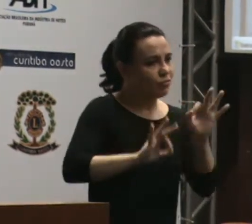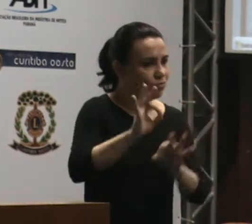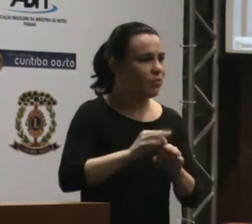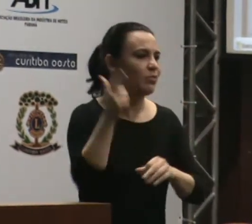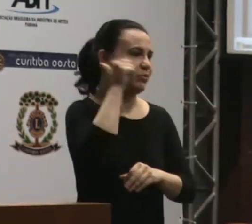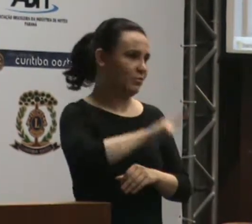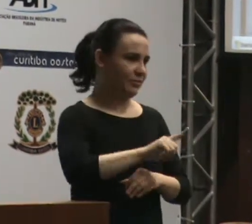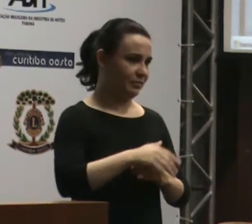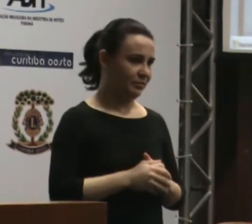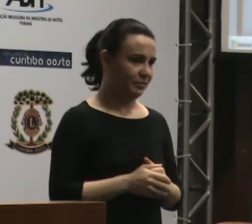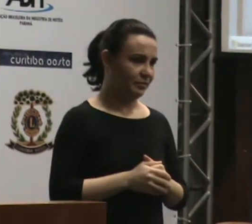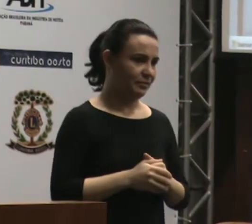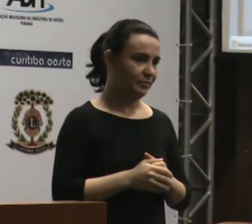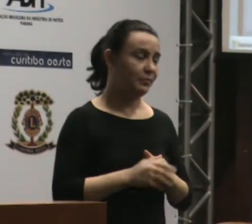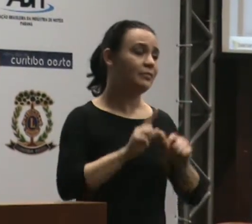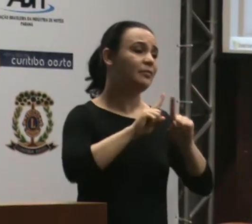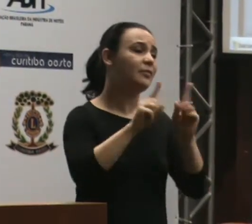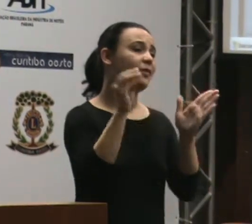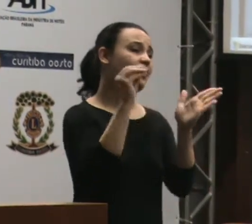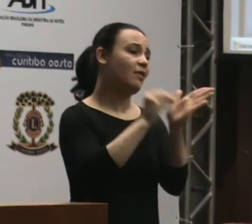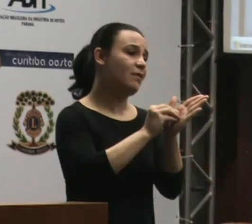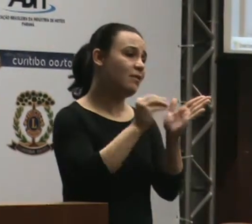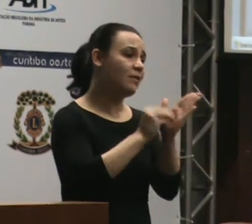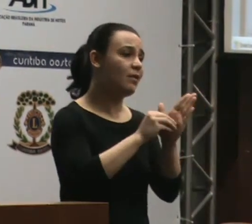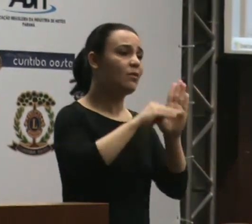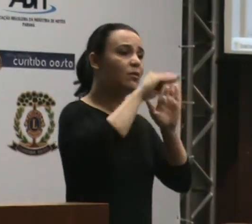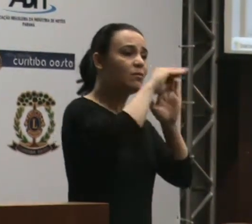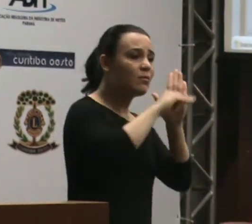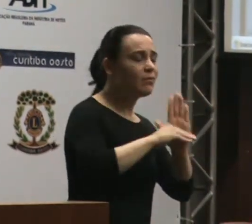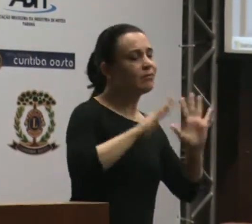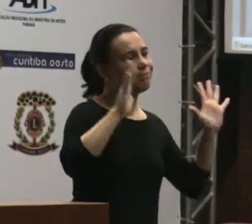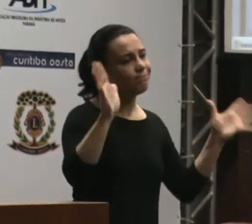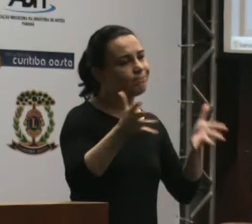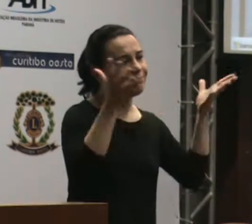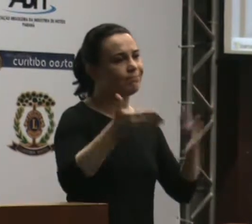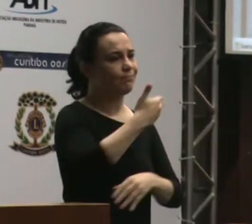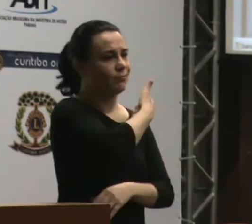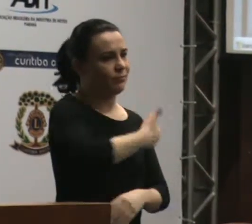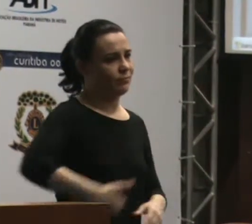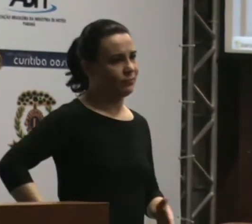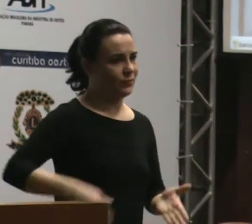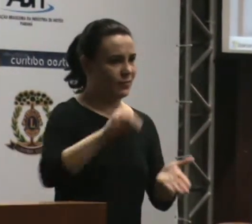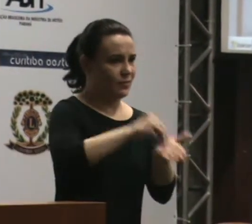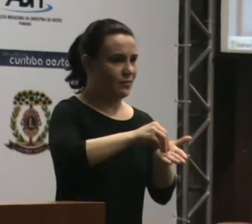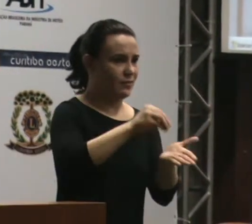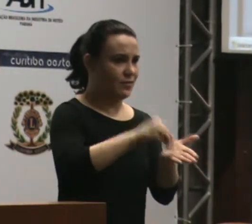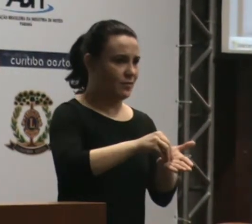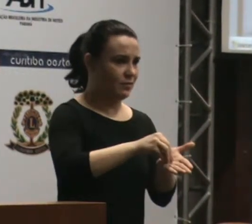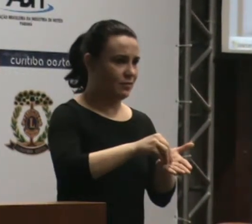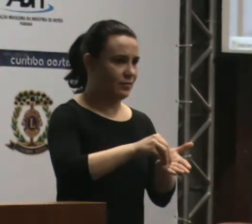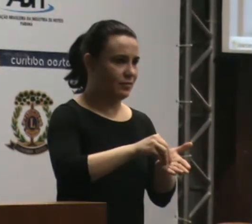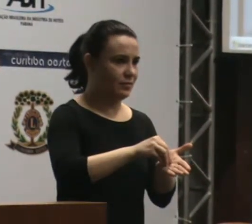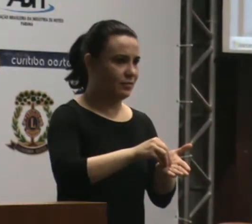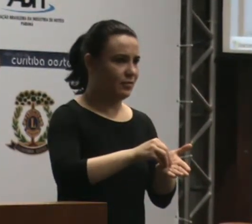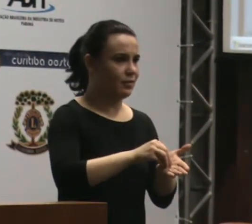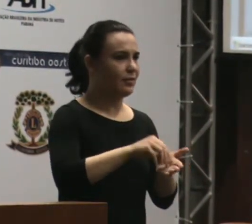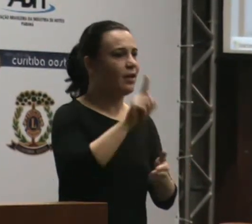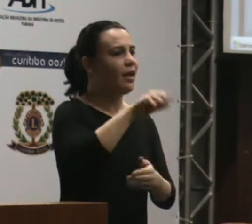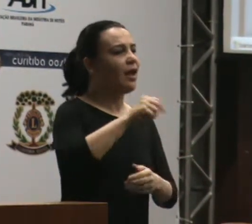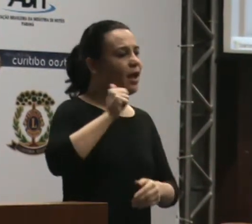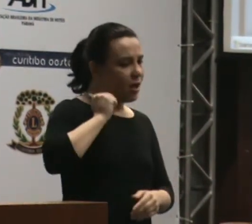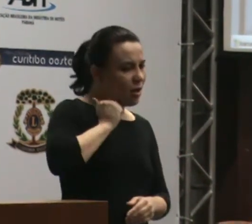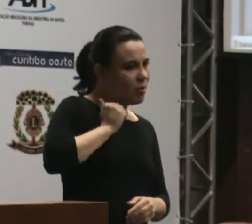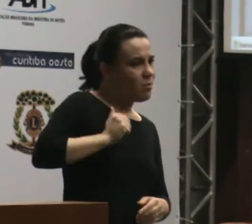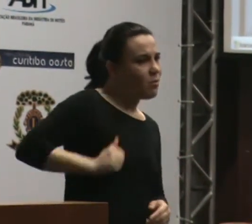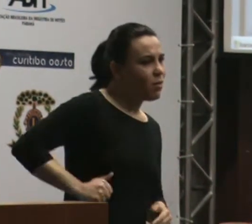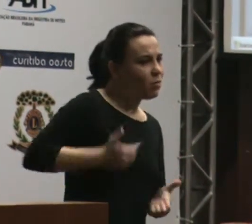mas a instituição carece de um programa de incentivo. Esse programa de incentivo nós falamos de bolsa de iniciação científica.